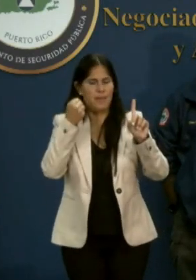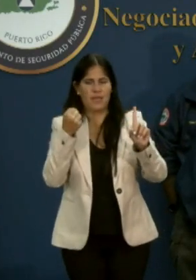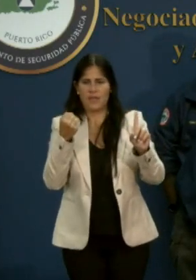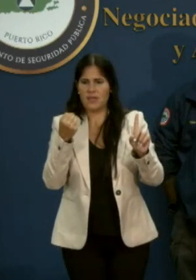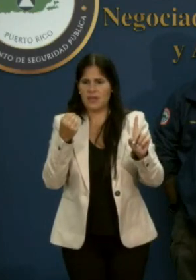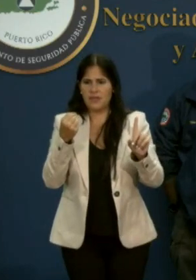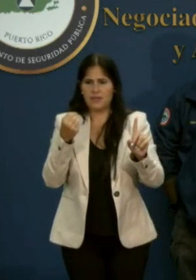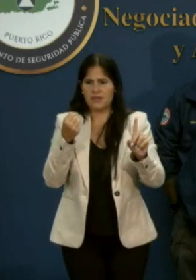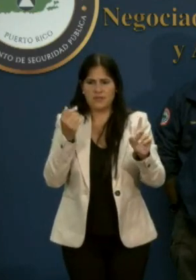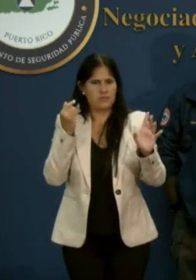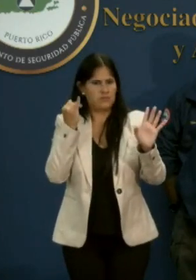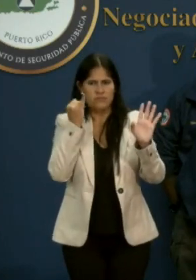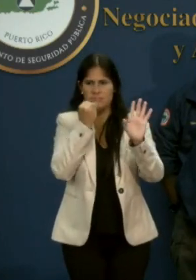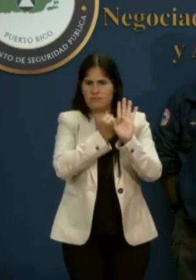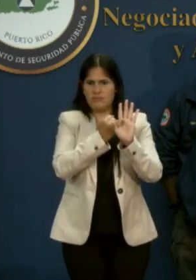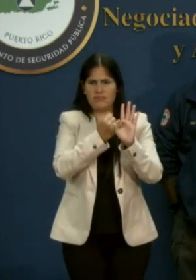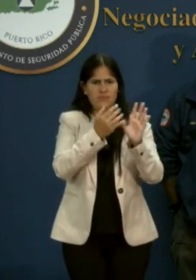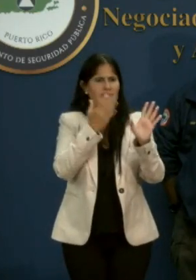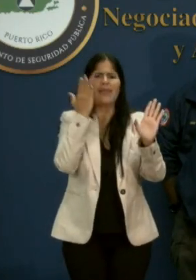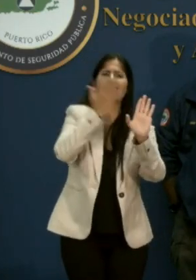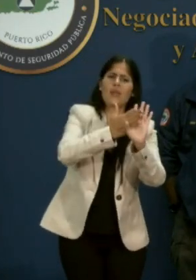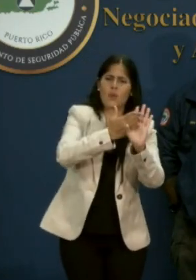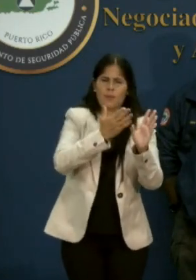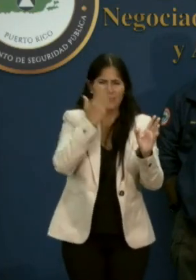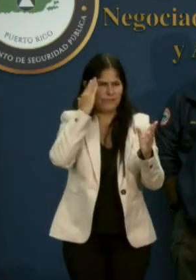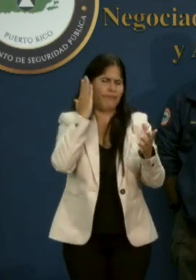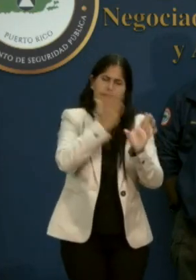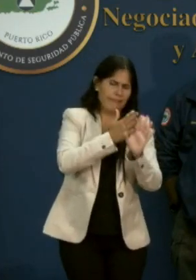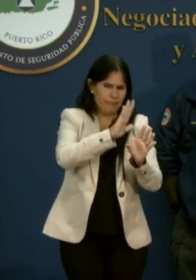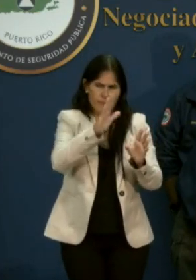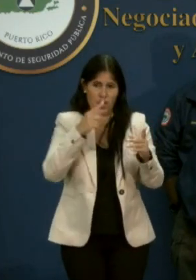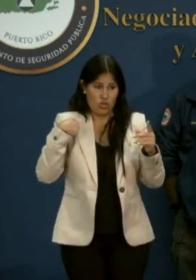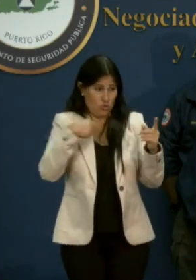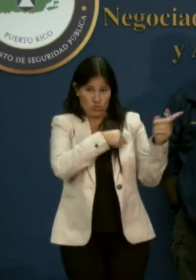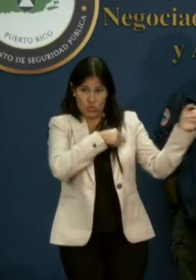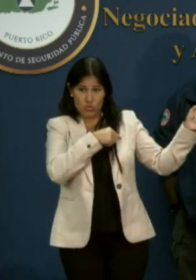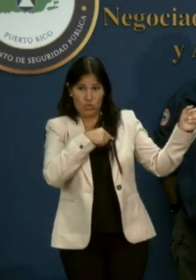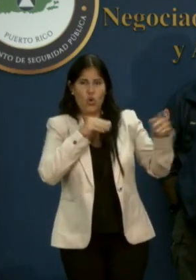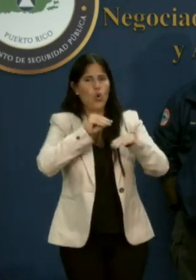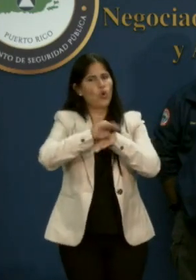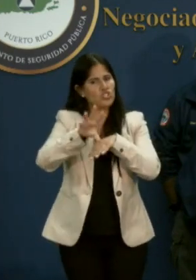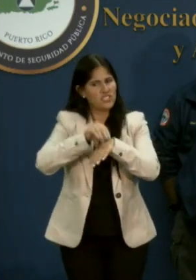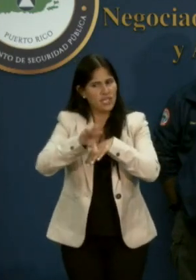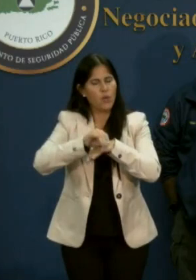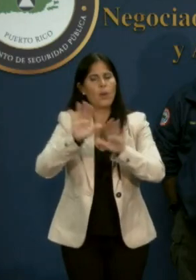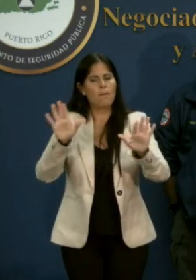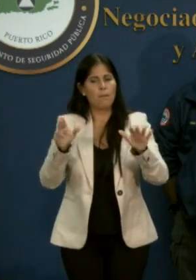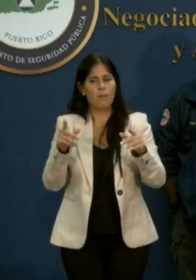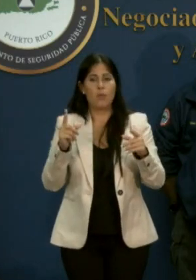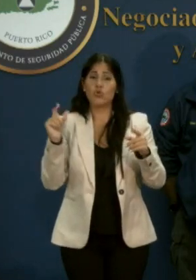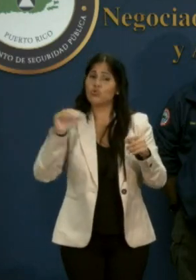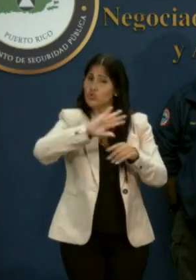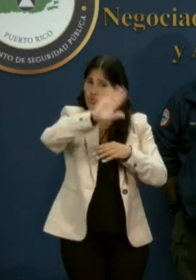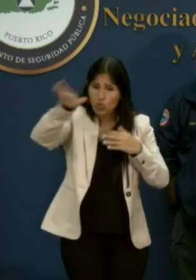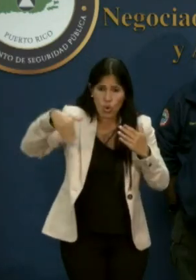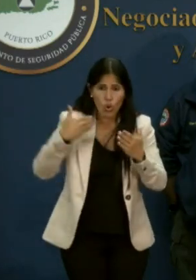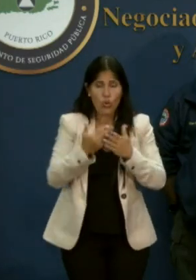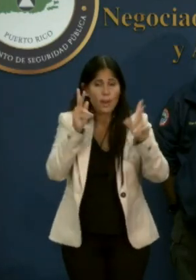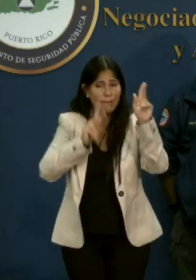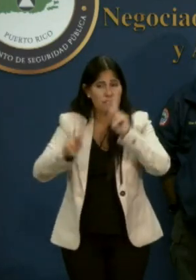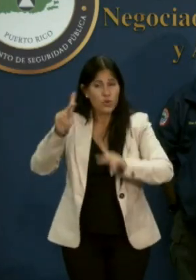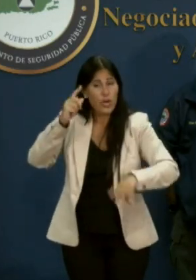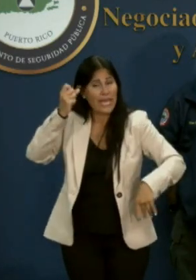no identificamos ninguna irregularidad. Ahora bien, nuestra exhortación es a todo aquel consumidor que entienda que una